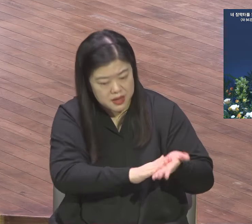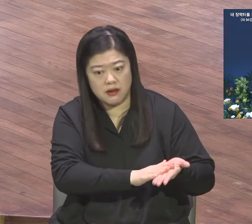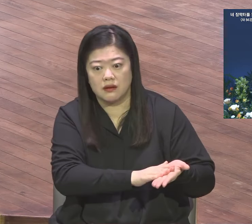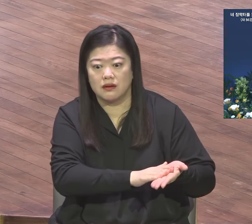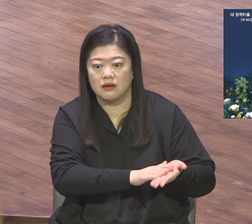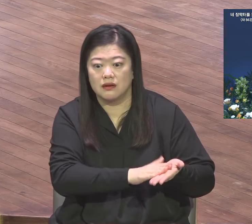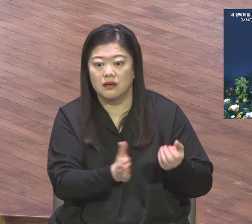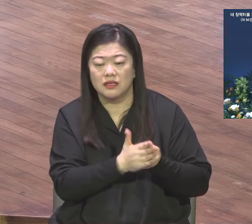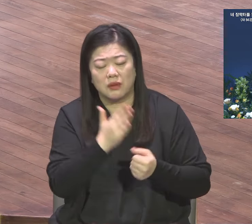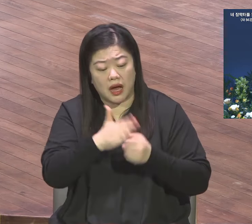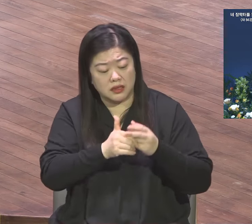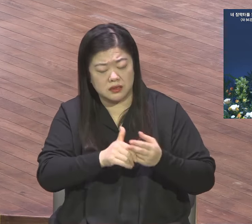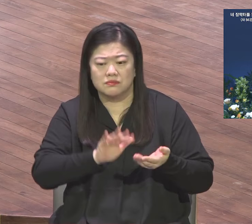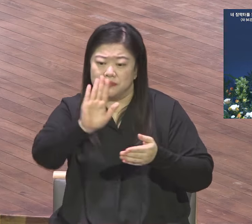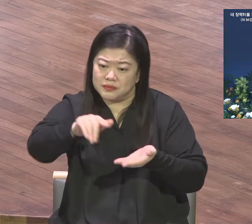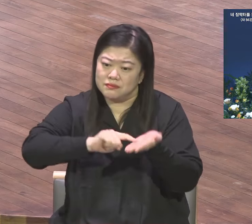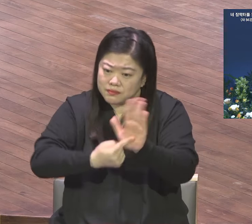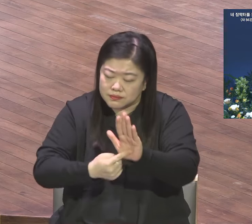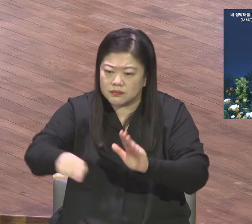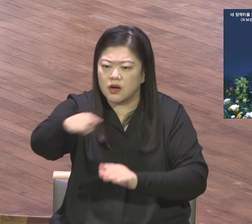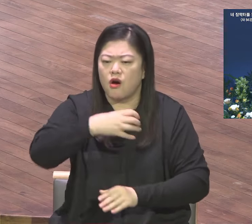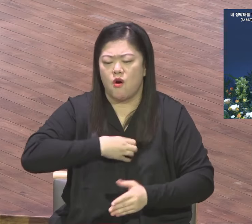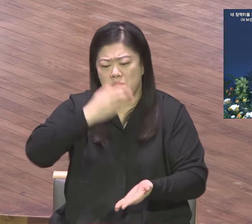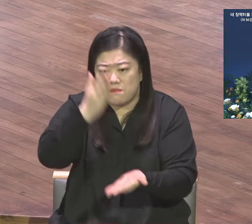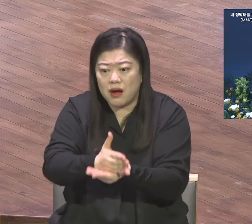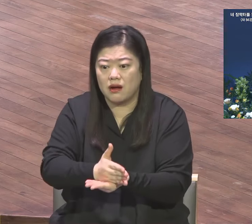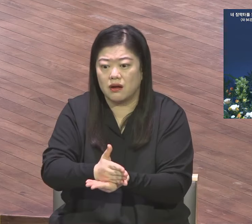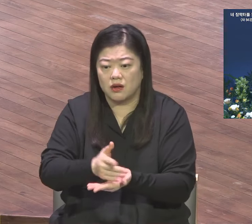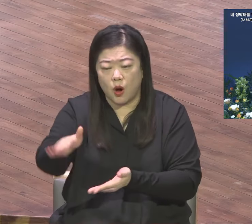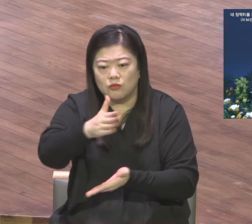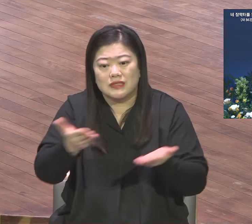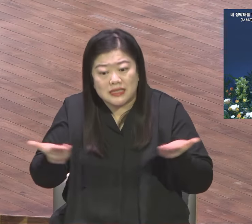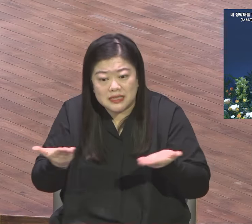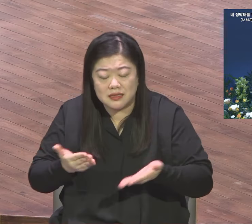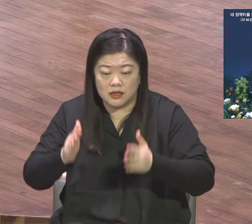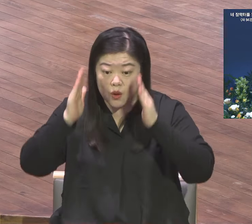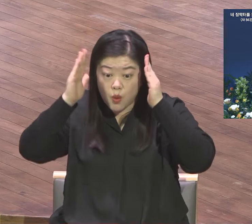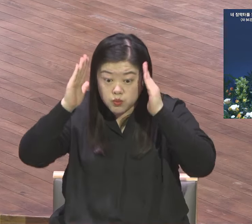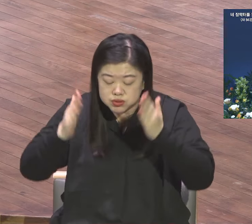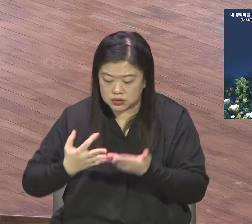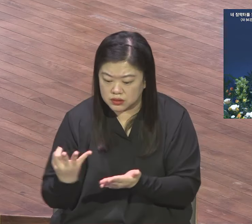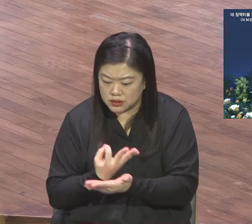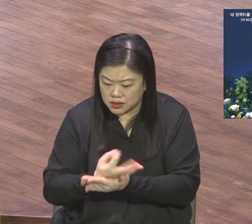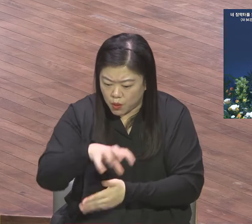나의 산업 현장에서 나의 학업 현장에서 영혼한 망대를 세우는 축복을 맛보라.